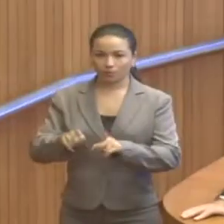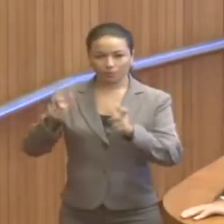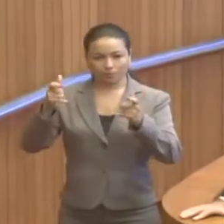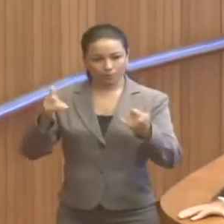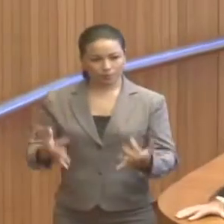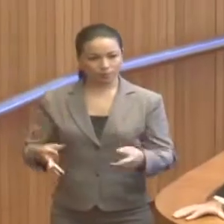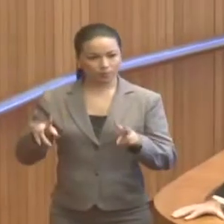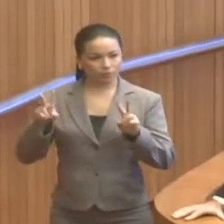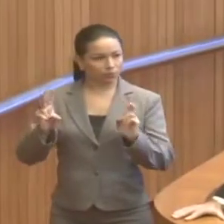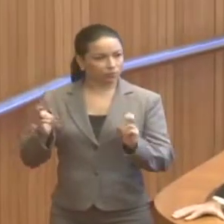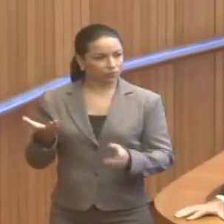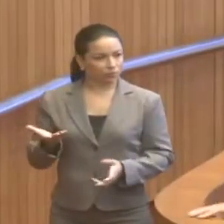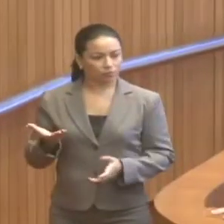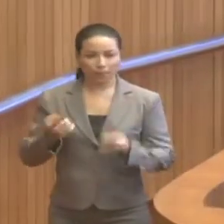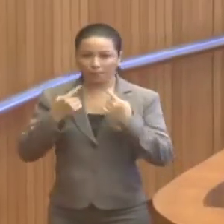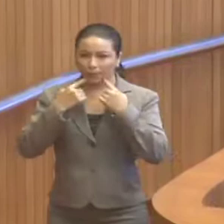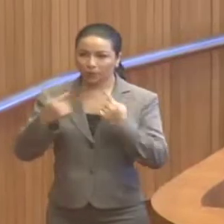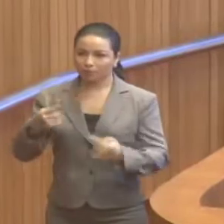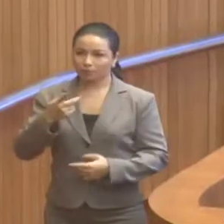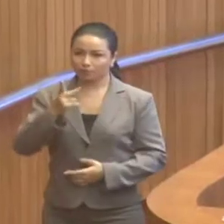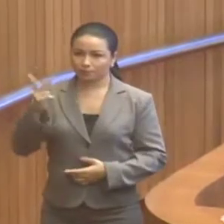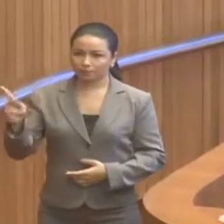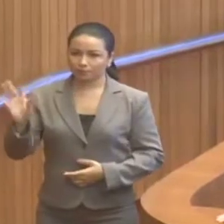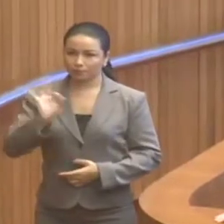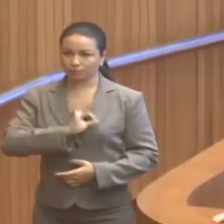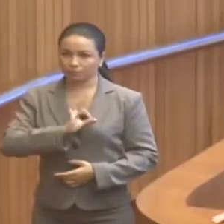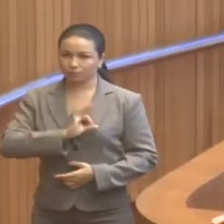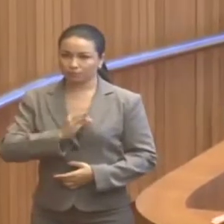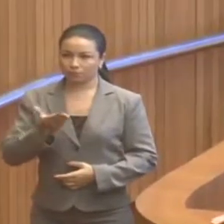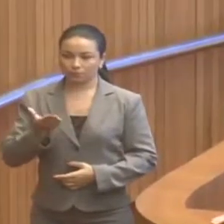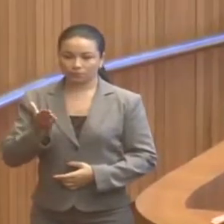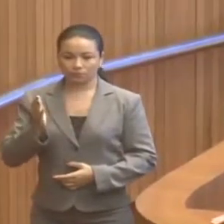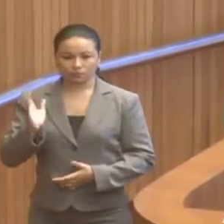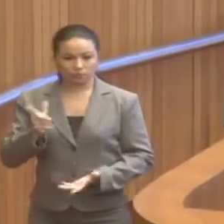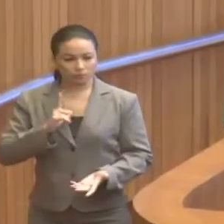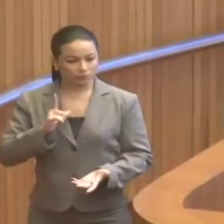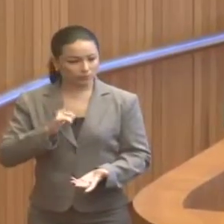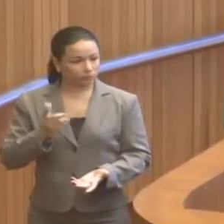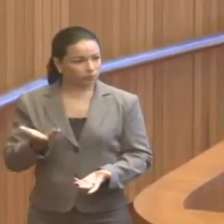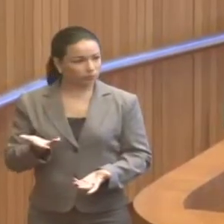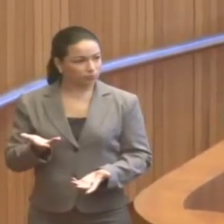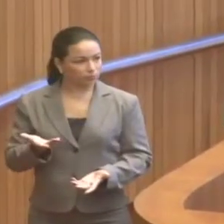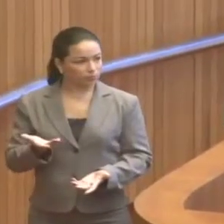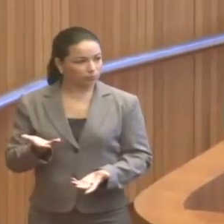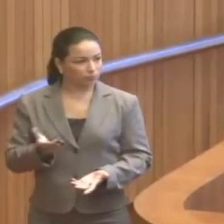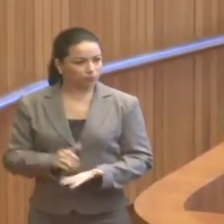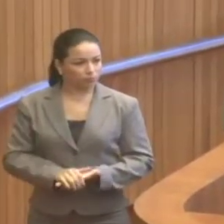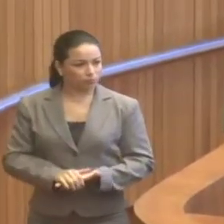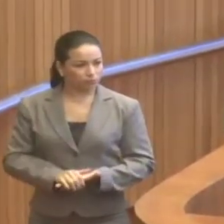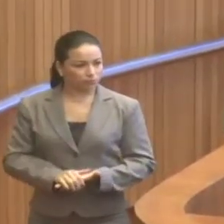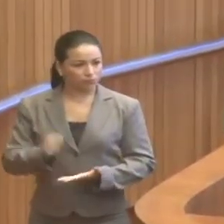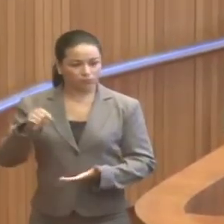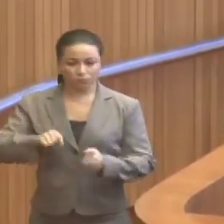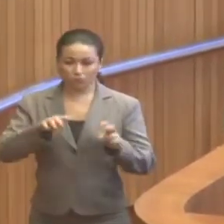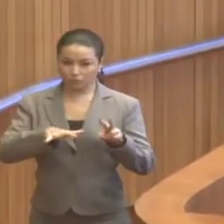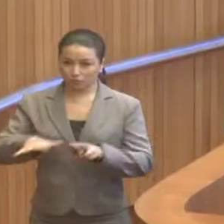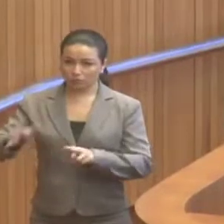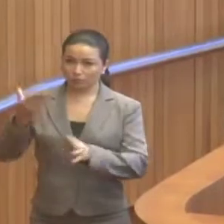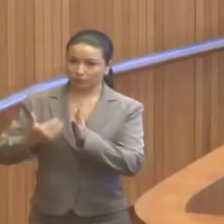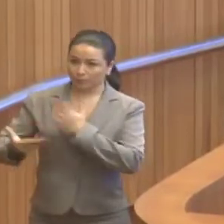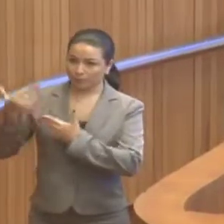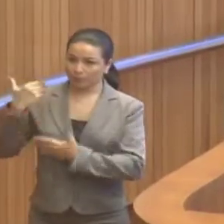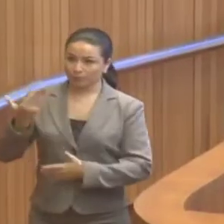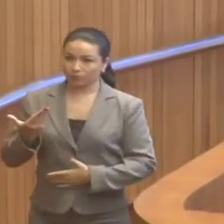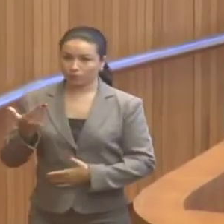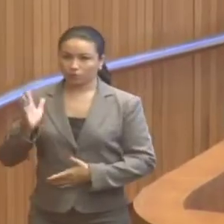abordar a questão da reivindicação dos militares que nesta semana passada